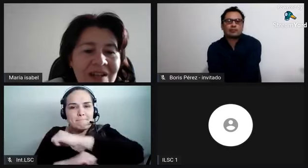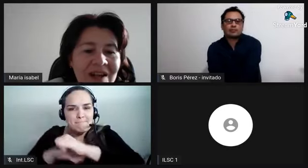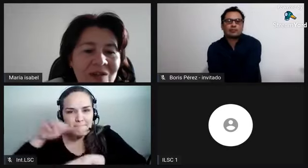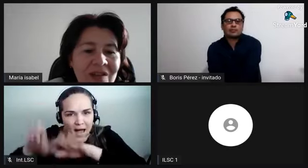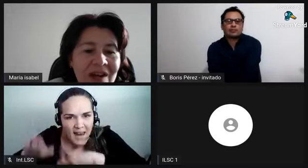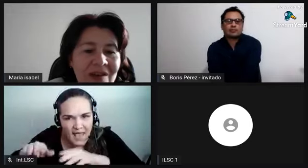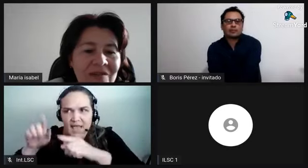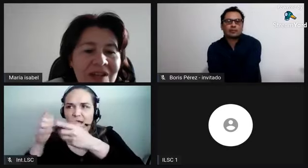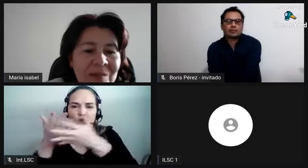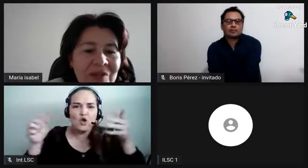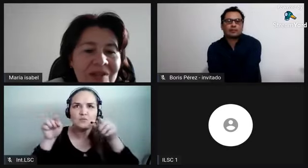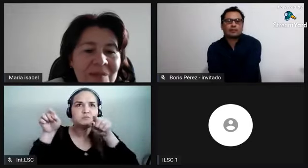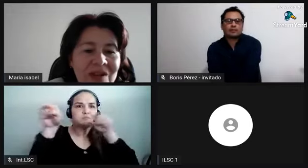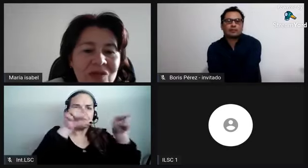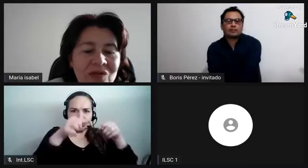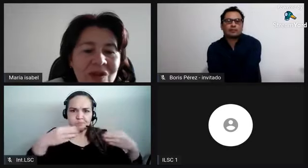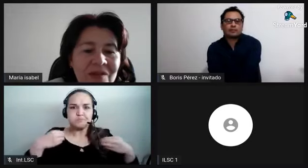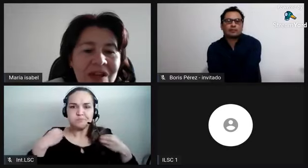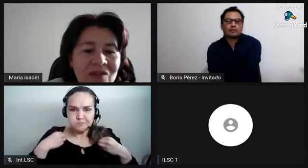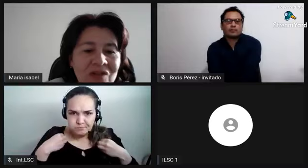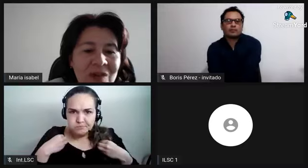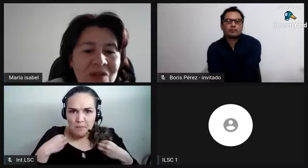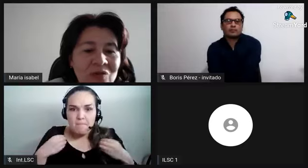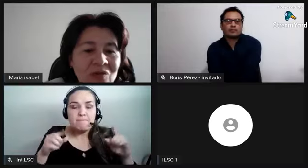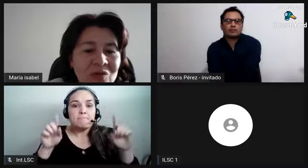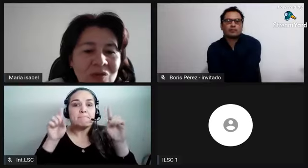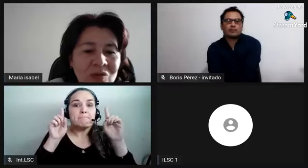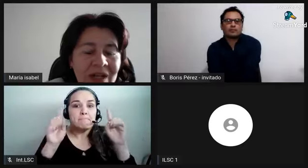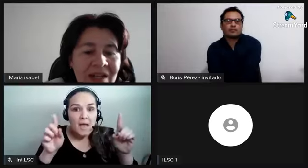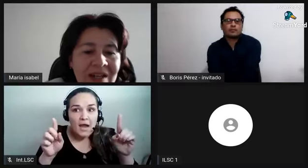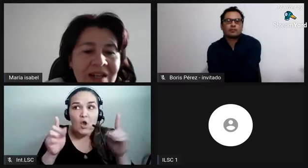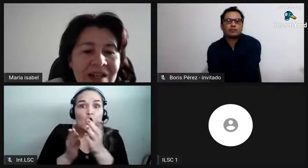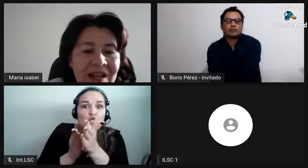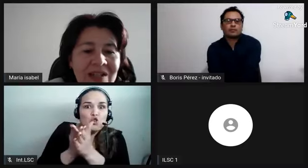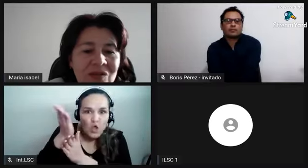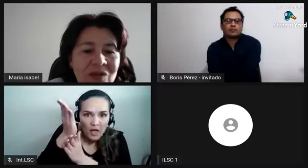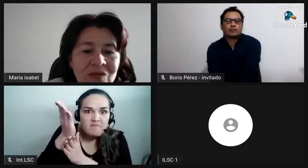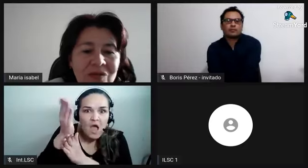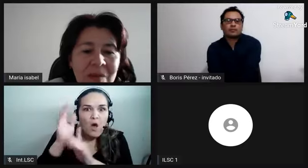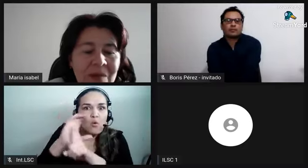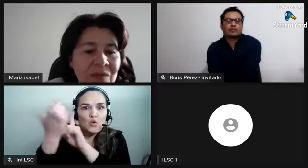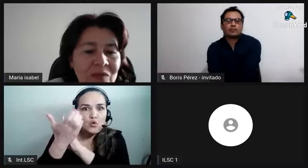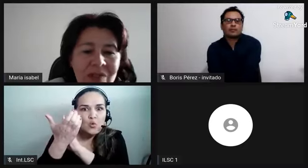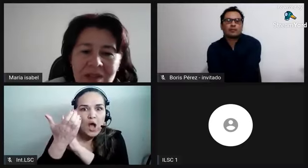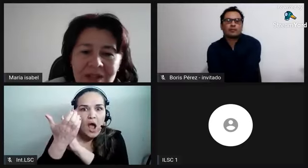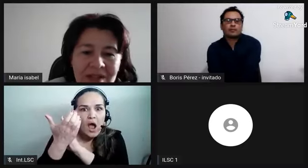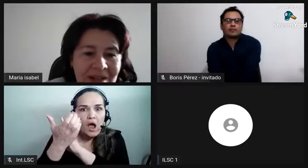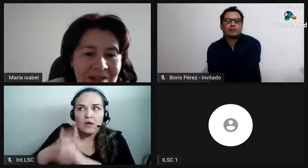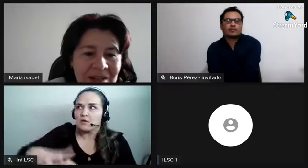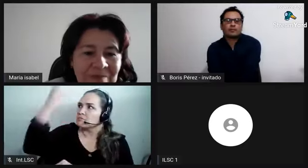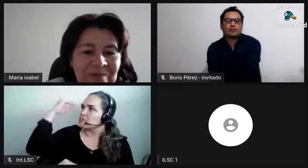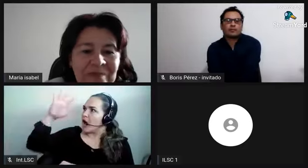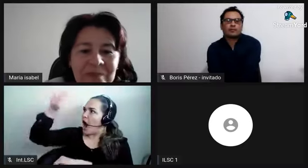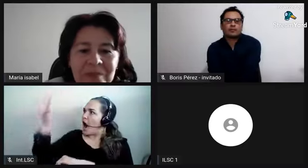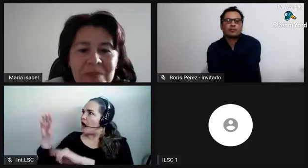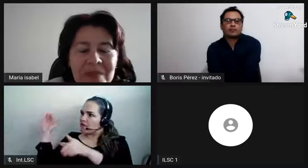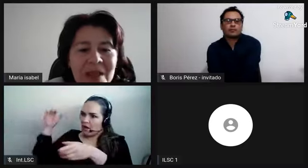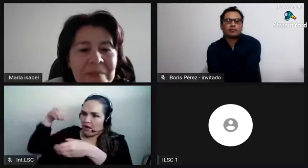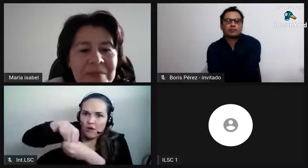personas que llegaron de África, también ellos todavía conservan su cultura. Y esto es un tema muy interesante.